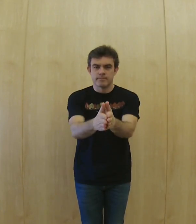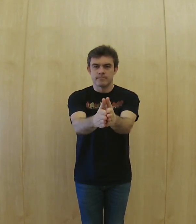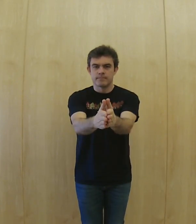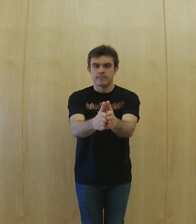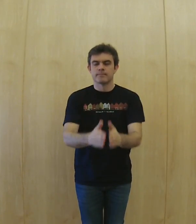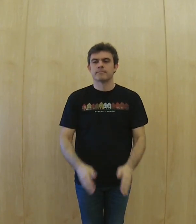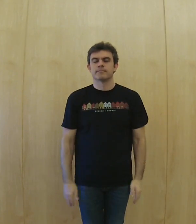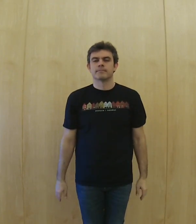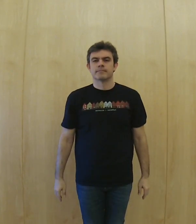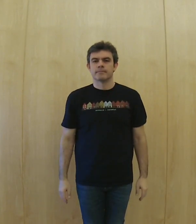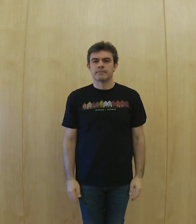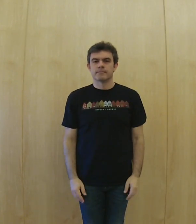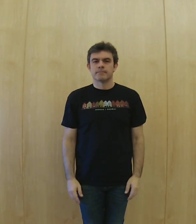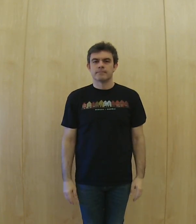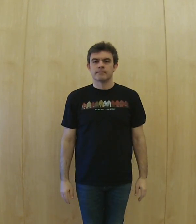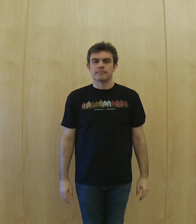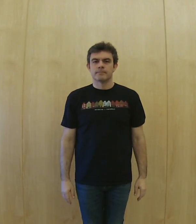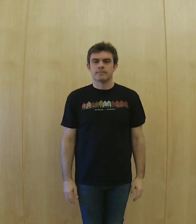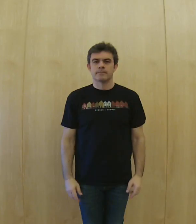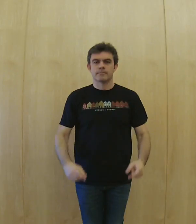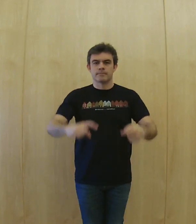amigo enemigo intent,